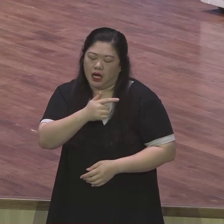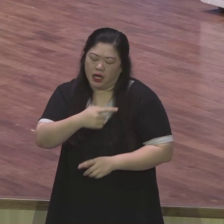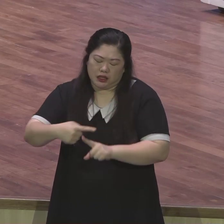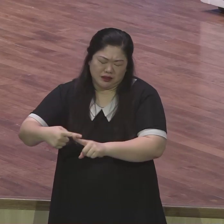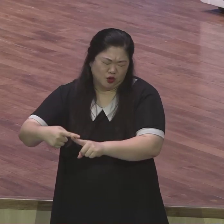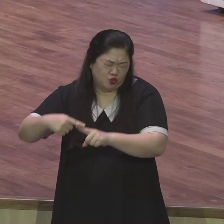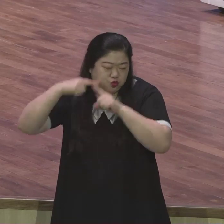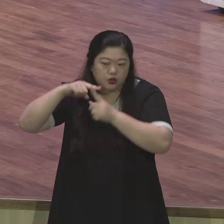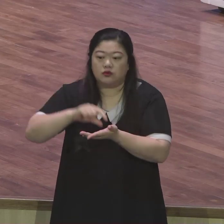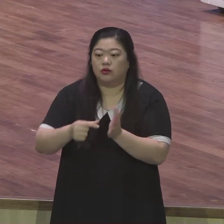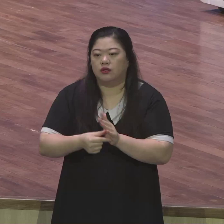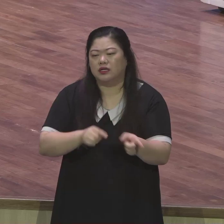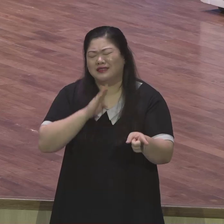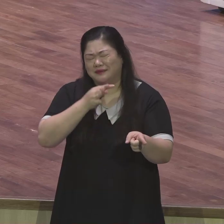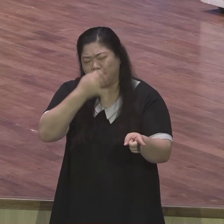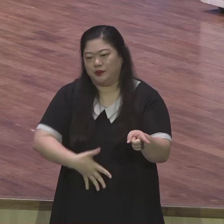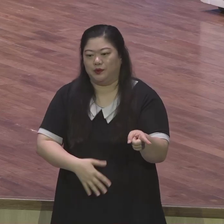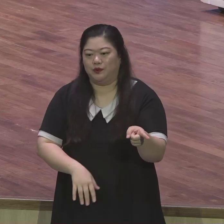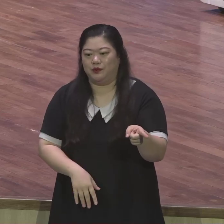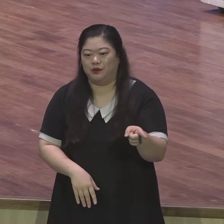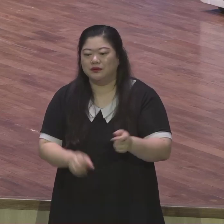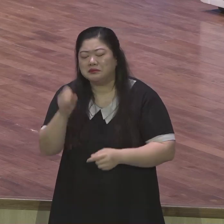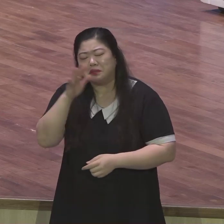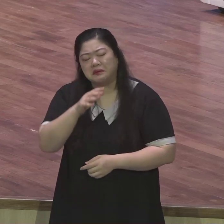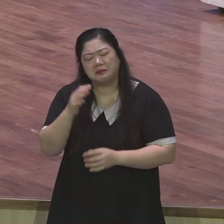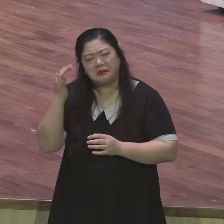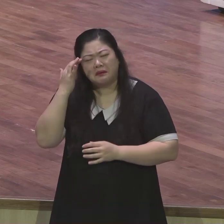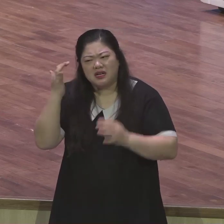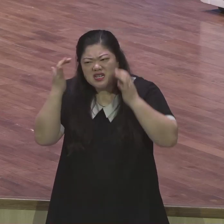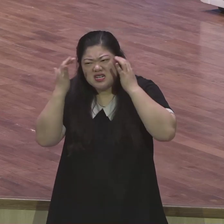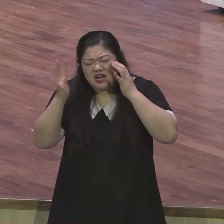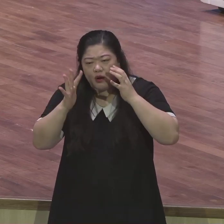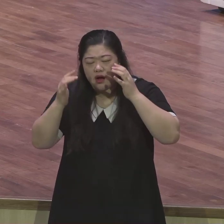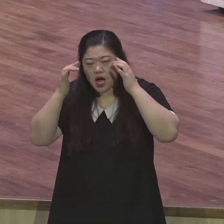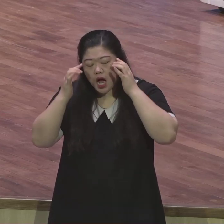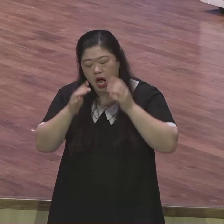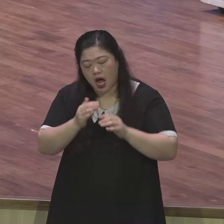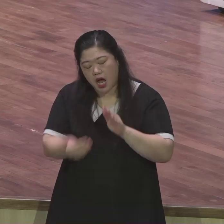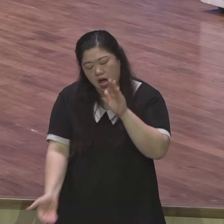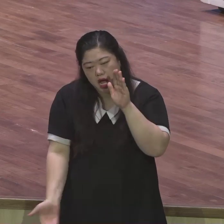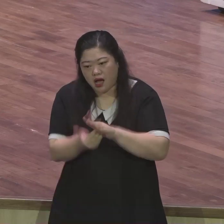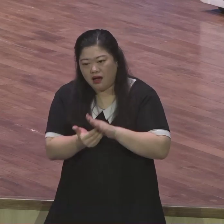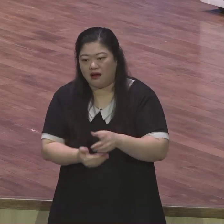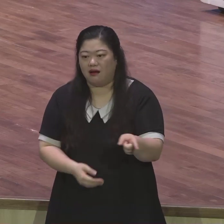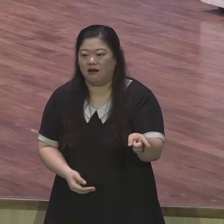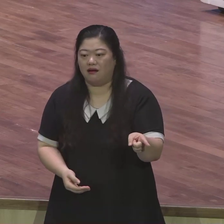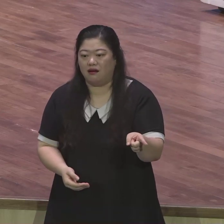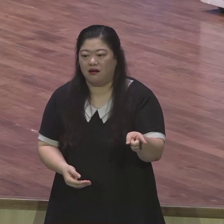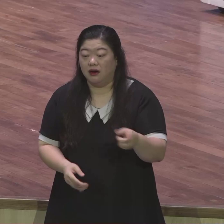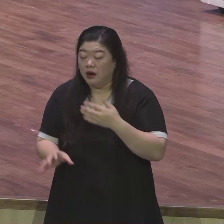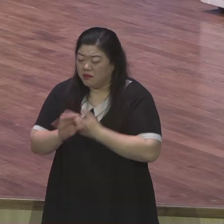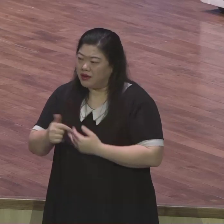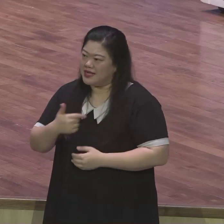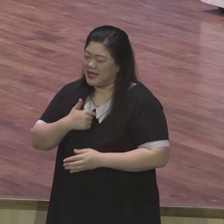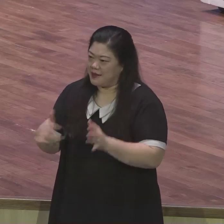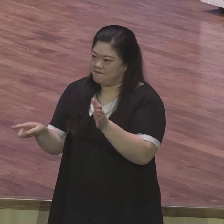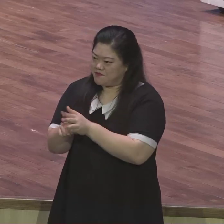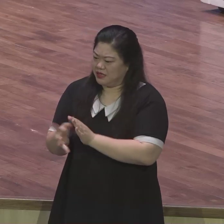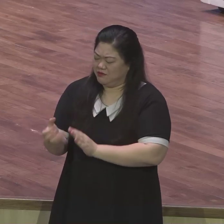할 만큼의 어려움들이었어요 그럼에도 멈추지 않고 순교 당하고 그러면 좀 나아져야 되는데 문제가 계속 오고 믿음으로 도전하는데 또